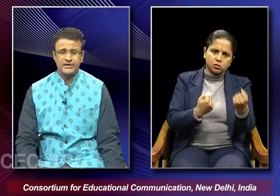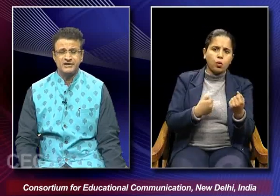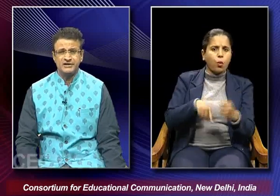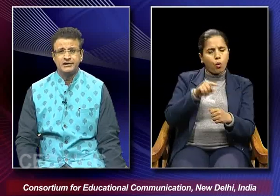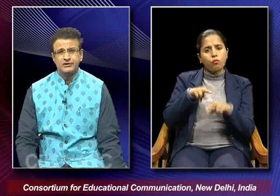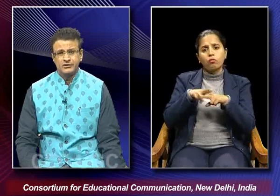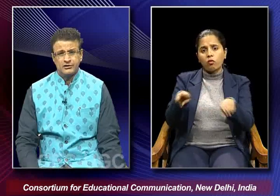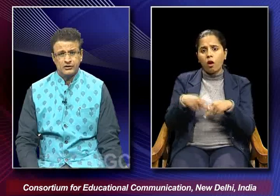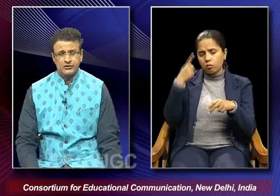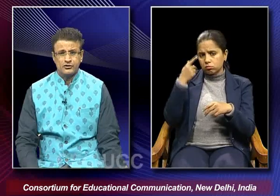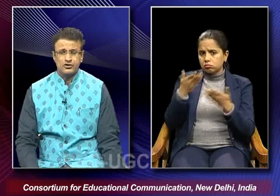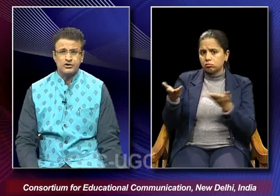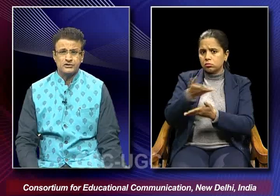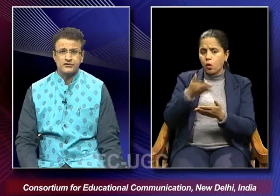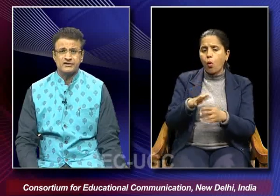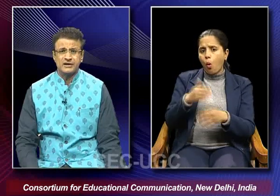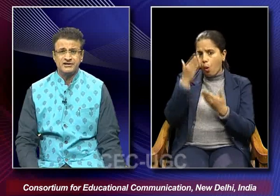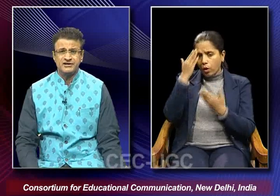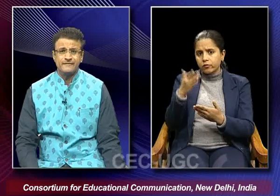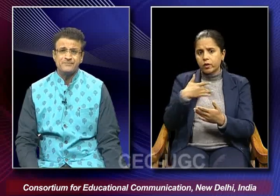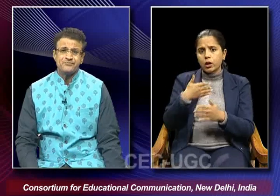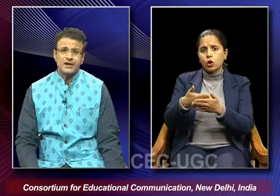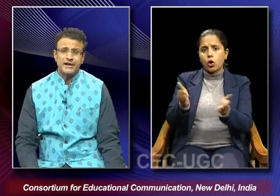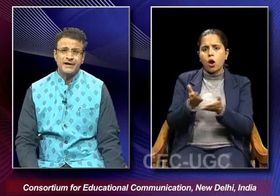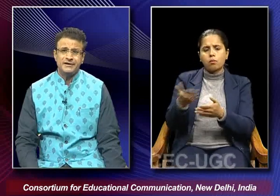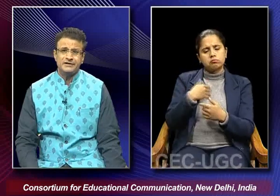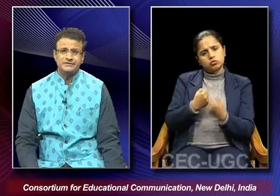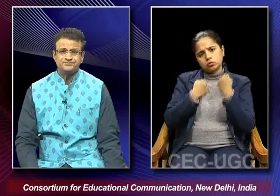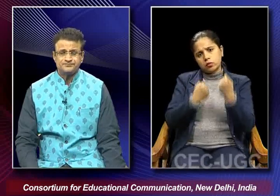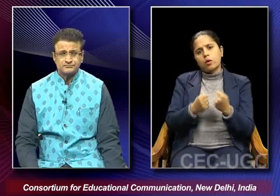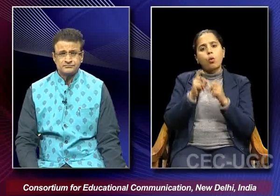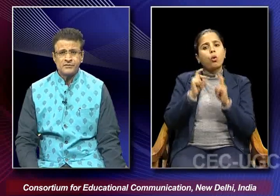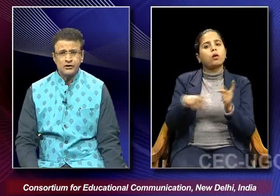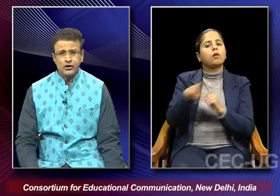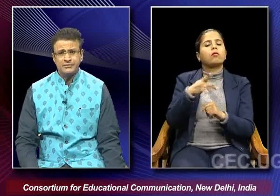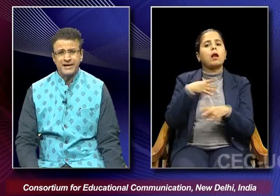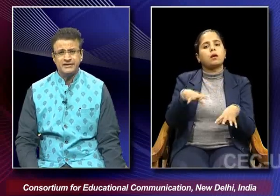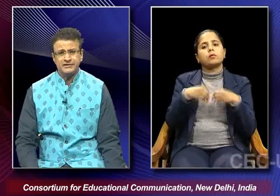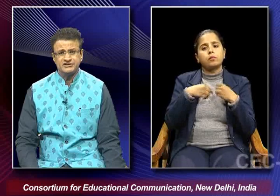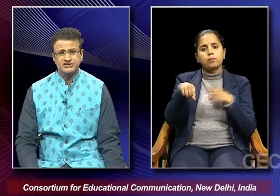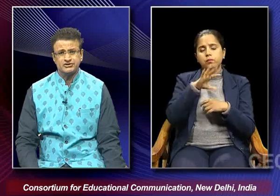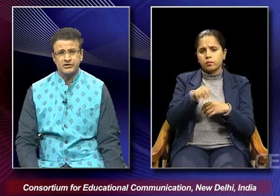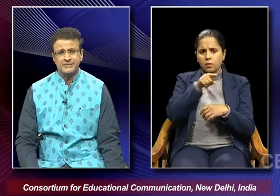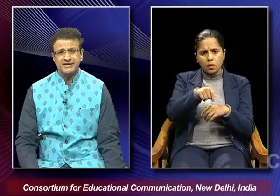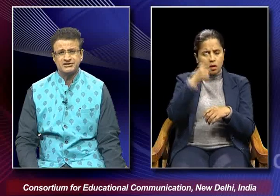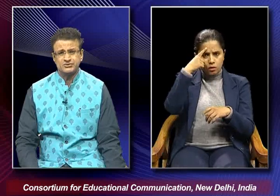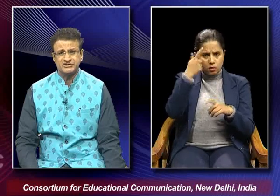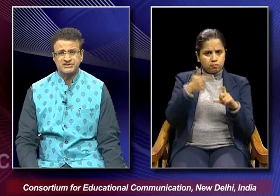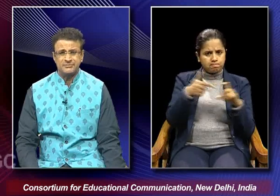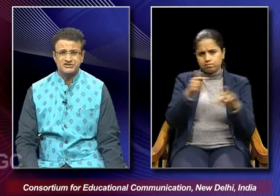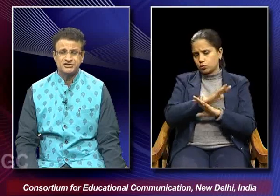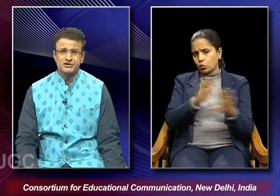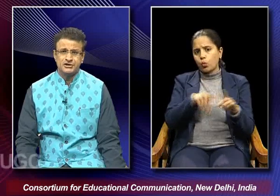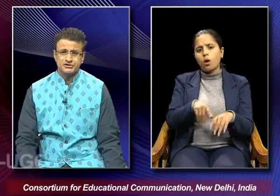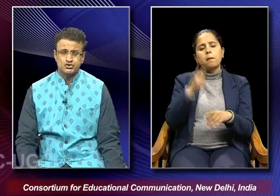of family or the honor of the community and non-rebellion she is non-rebellion to the